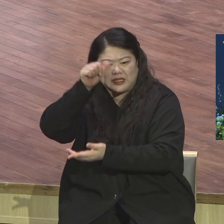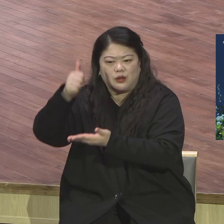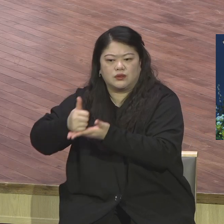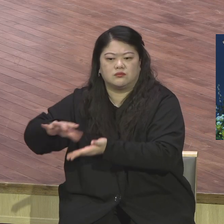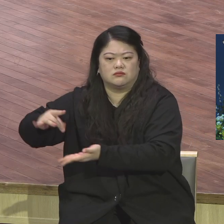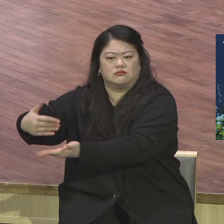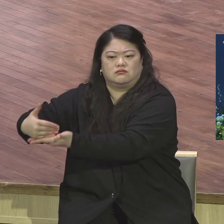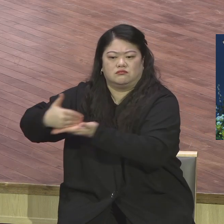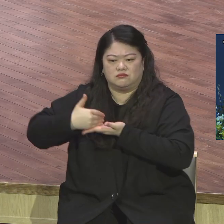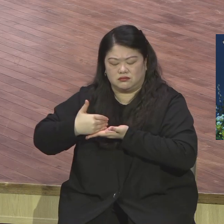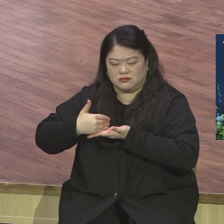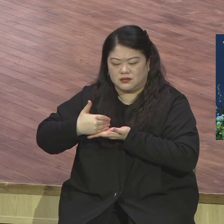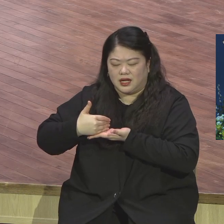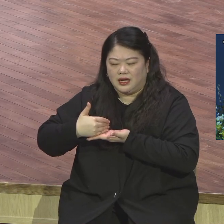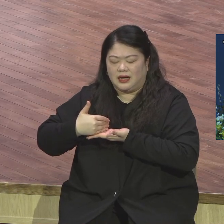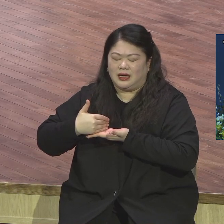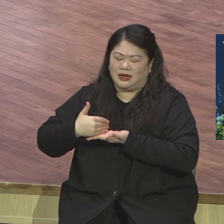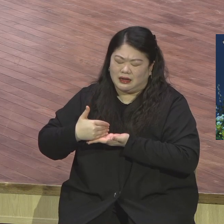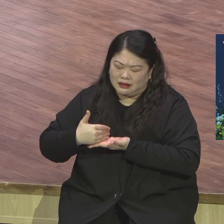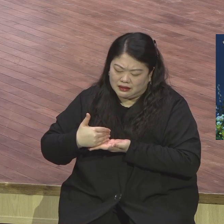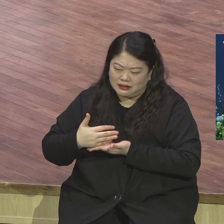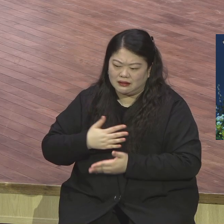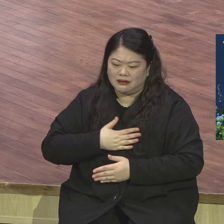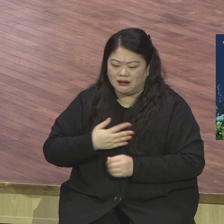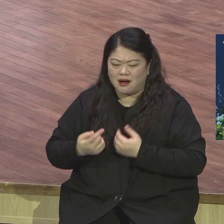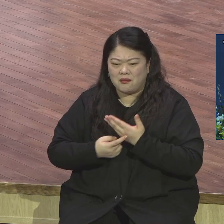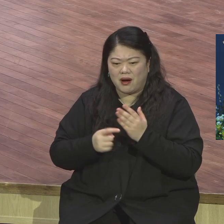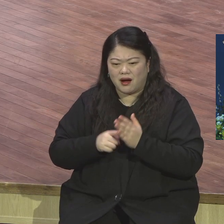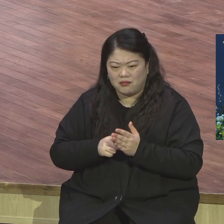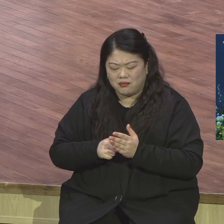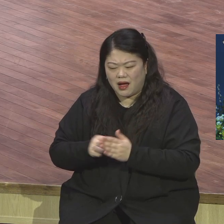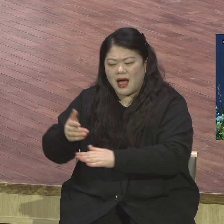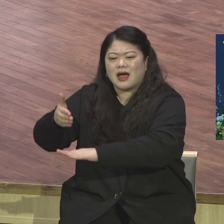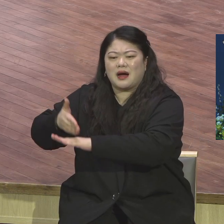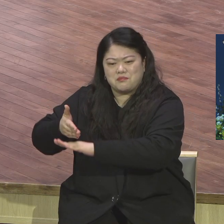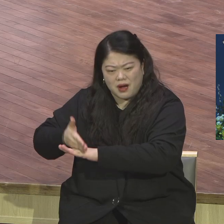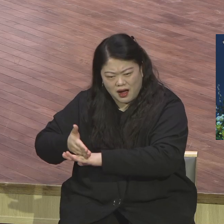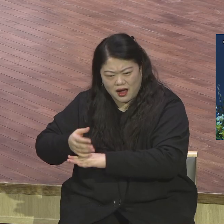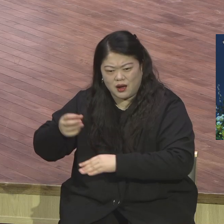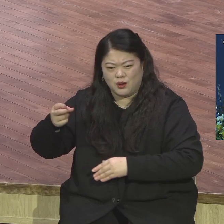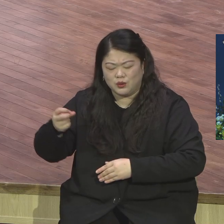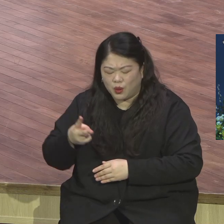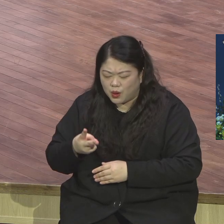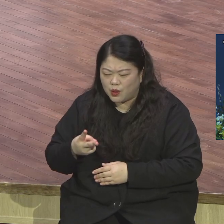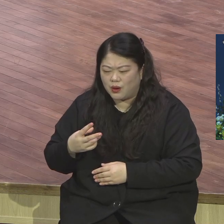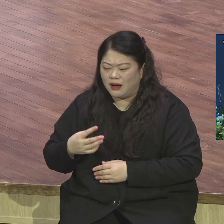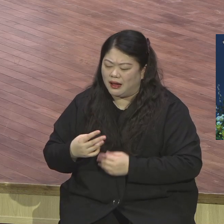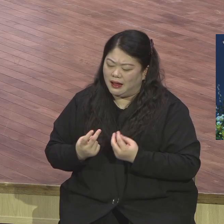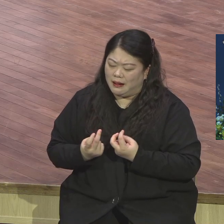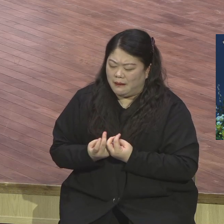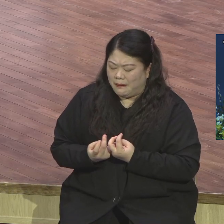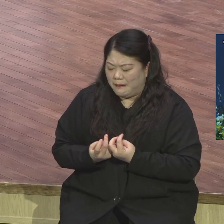제안을 했어요. 그래서 제가 그 중심을 보면서 너무 귀해서 어미 부여를 그렇게 해주었습니다.